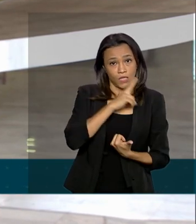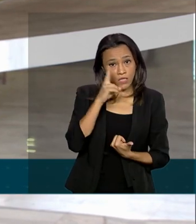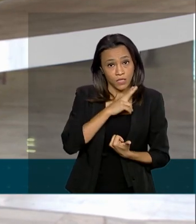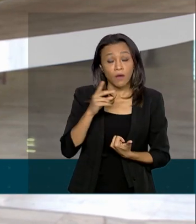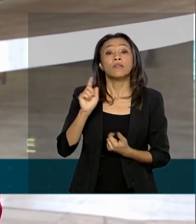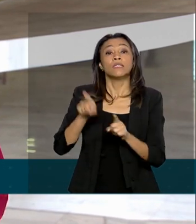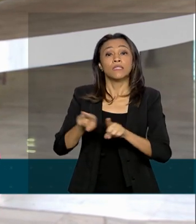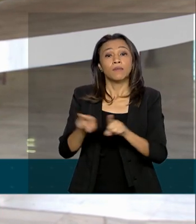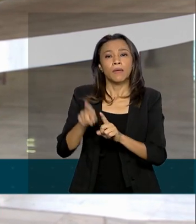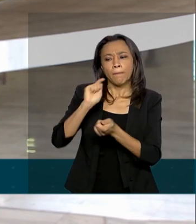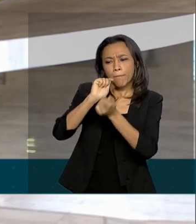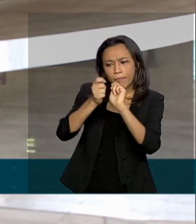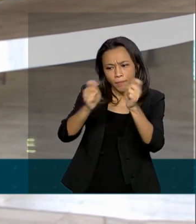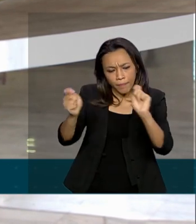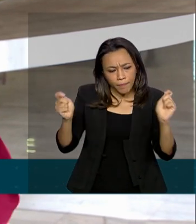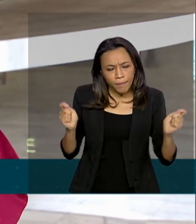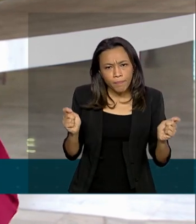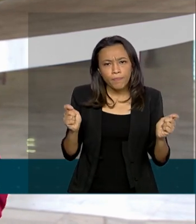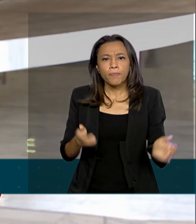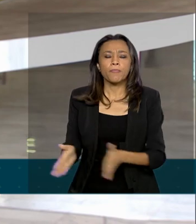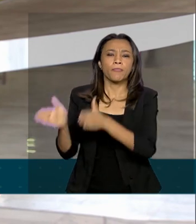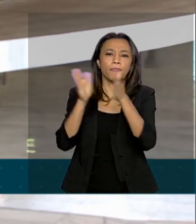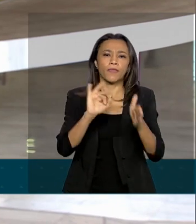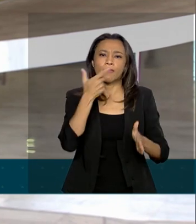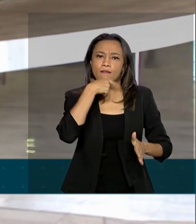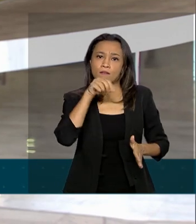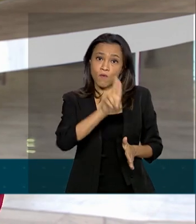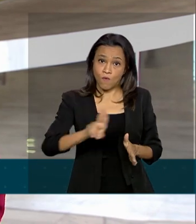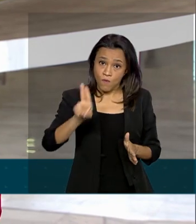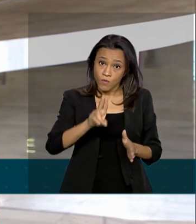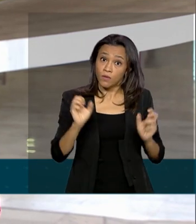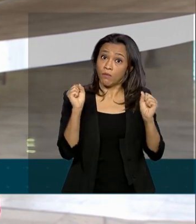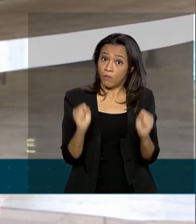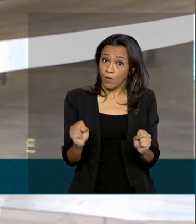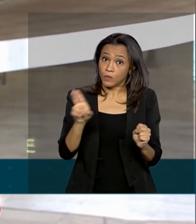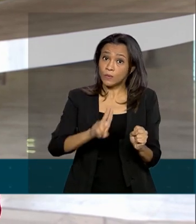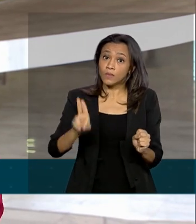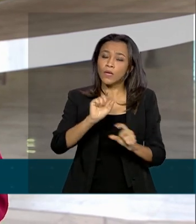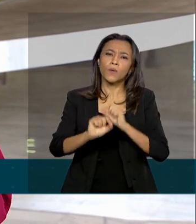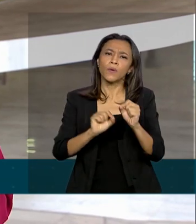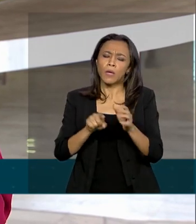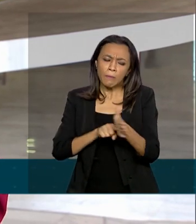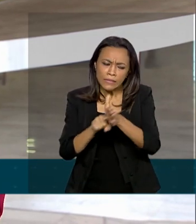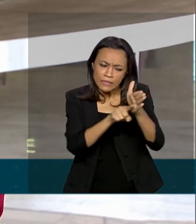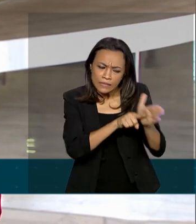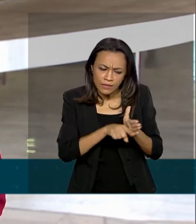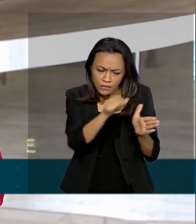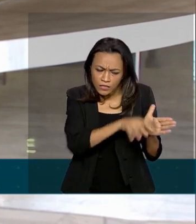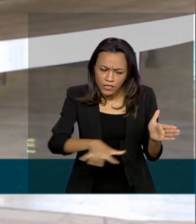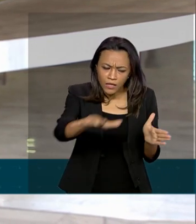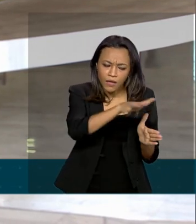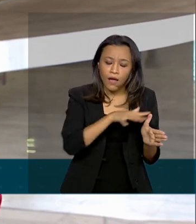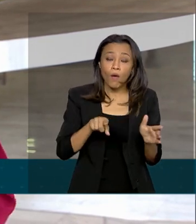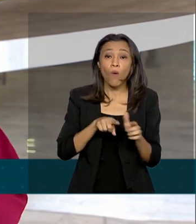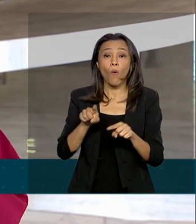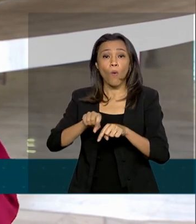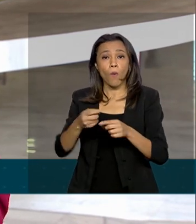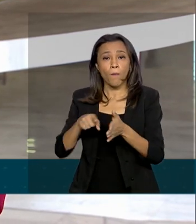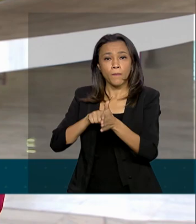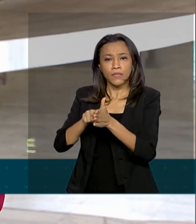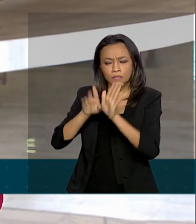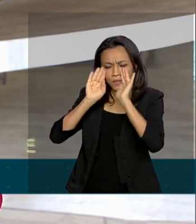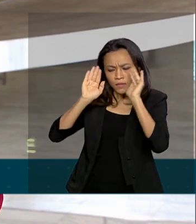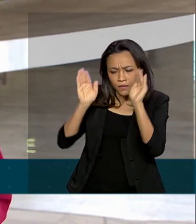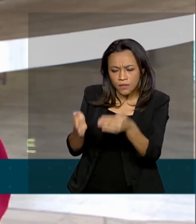pagamentos das parcelas. Os usuários também podem utilizar a busca geral ou os filtros da consulta para